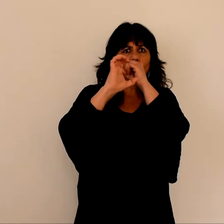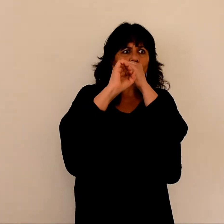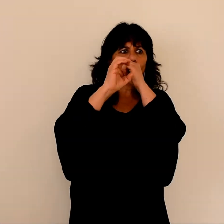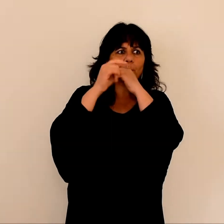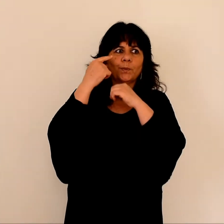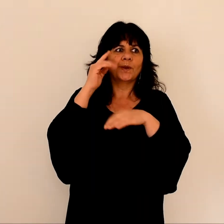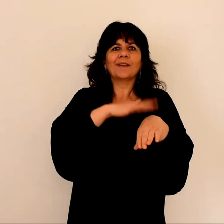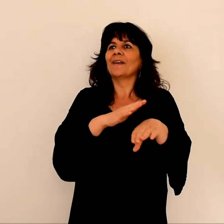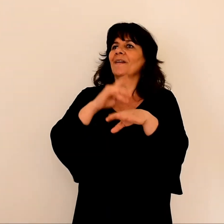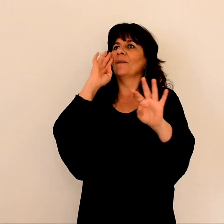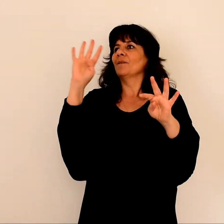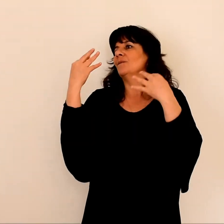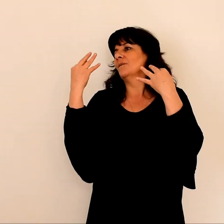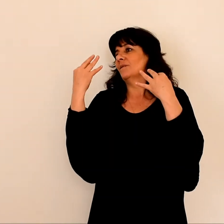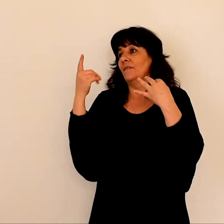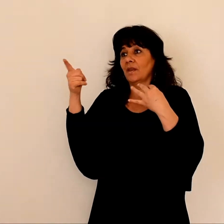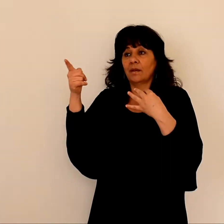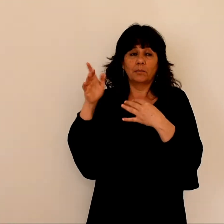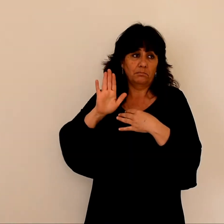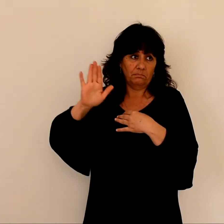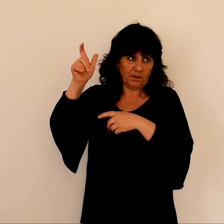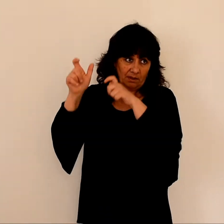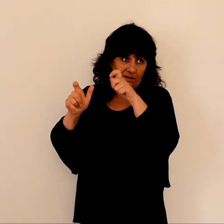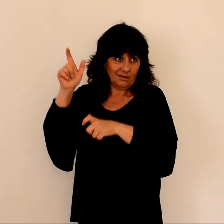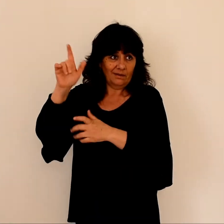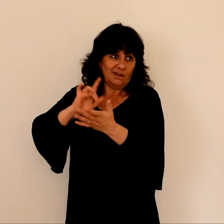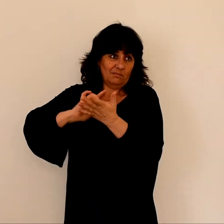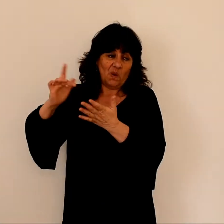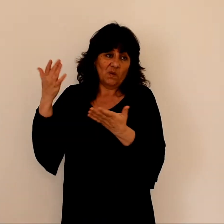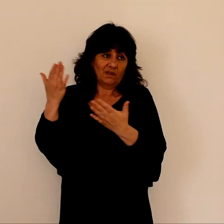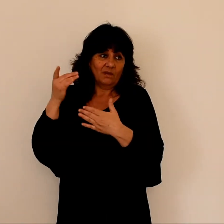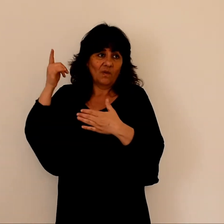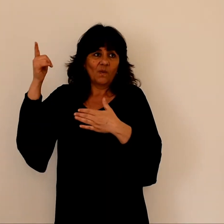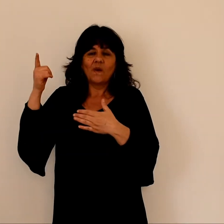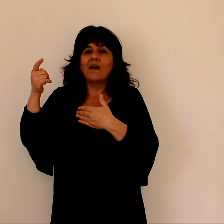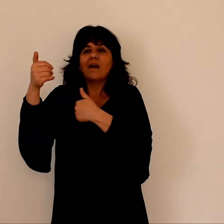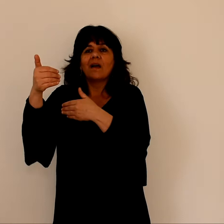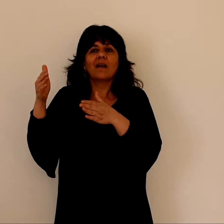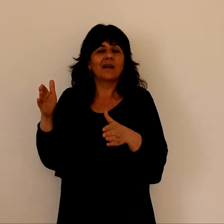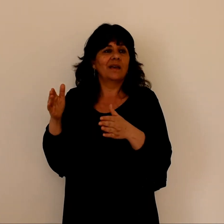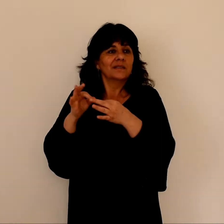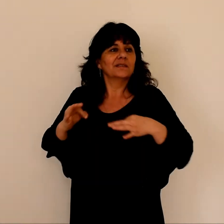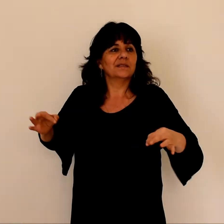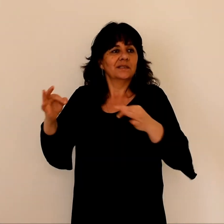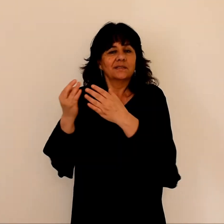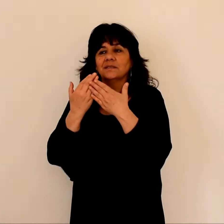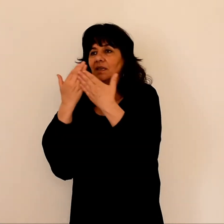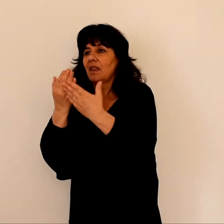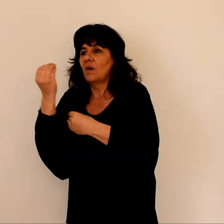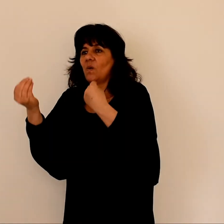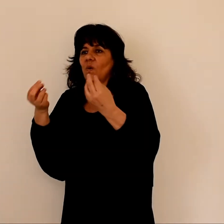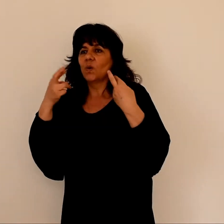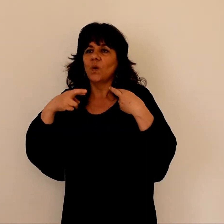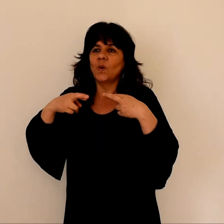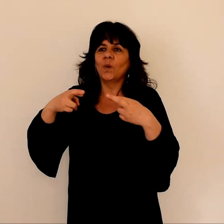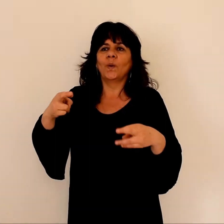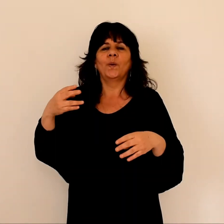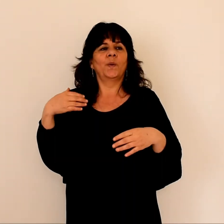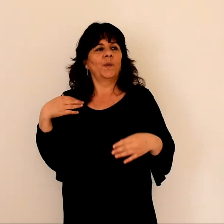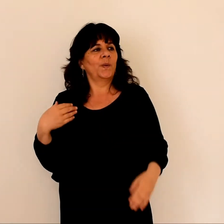comme les hypocrites qui se donnent en spectacle dans les synagogues et dans les rues pour obtenir la gloire